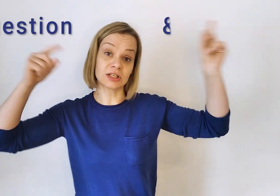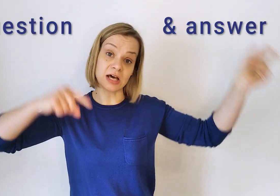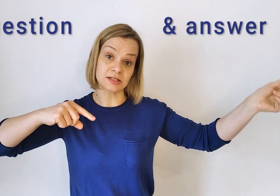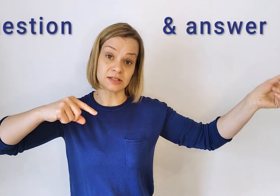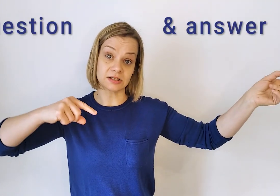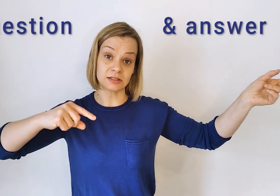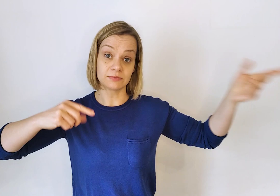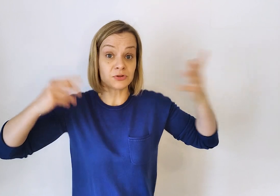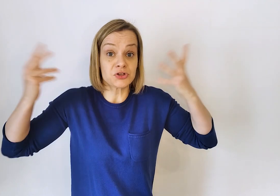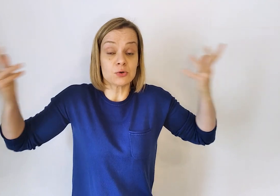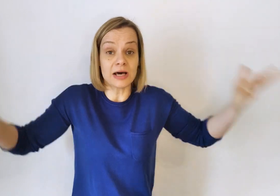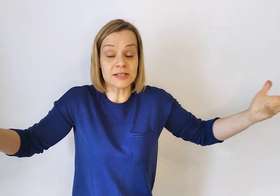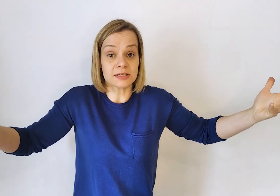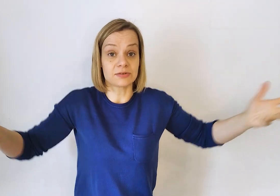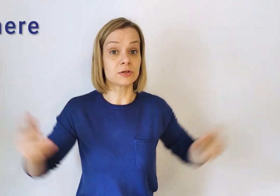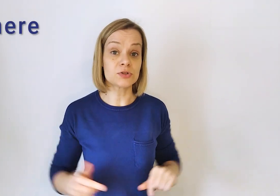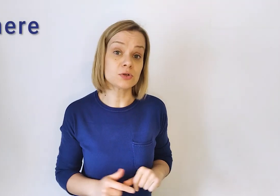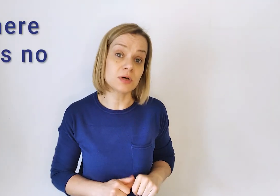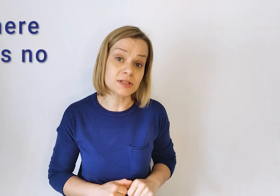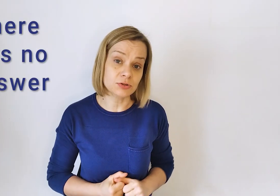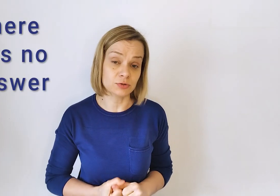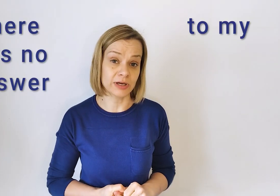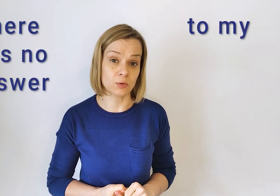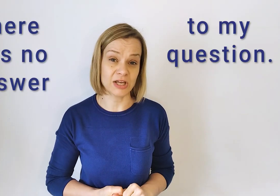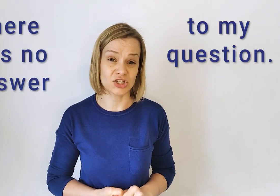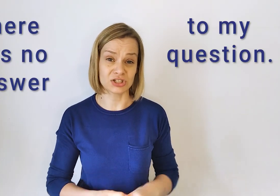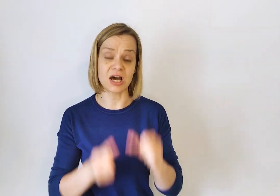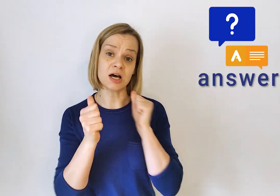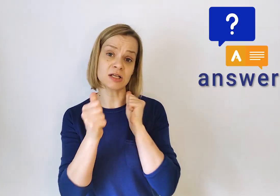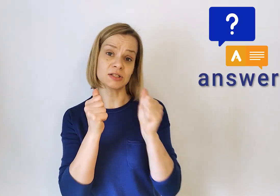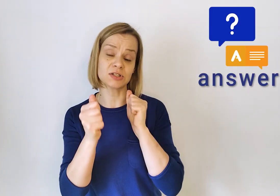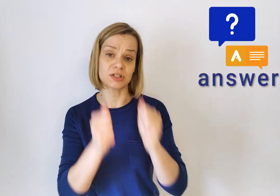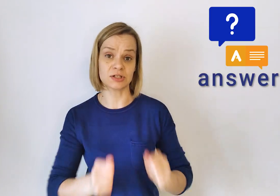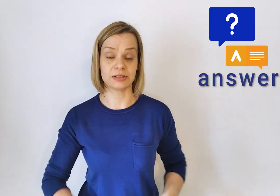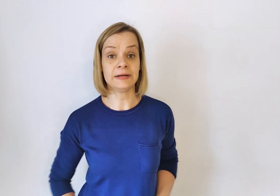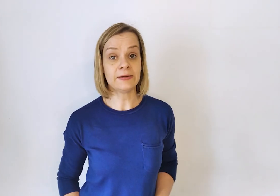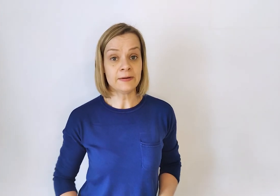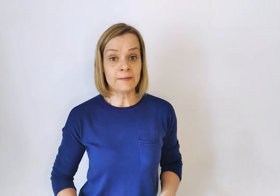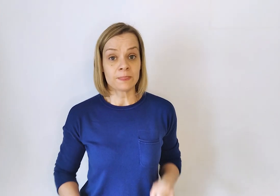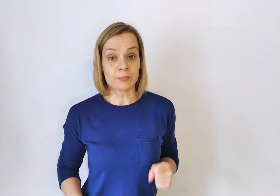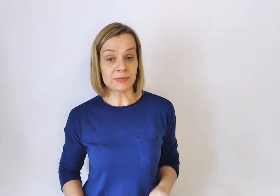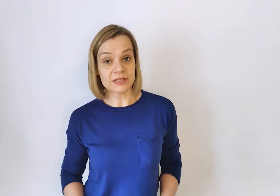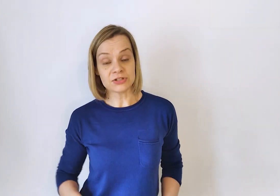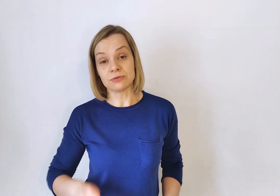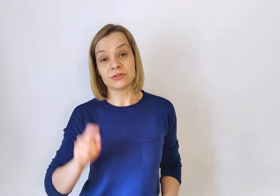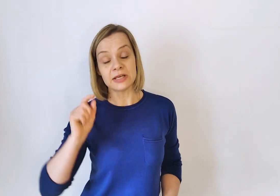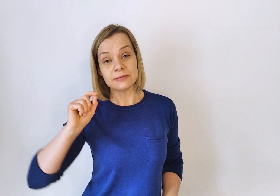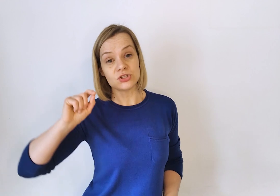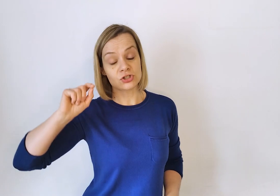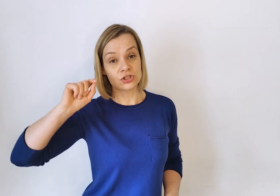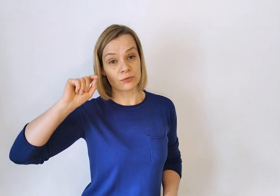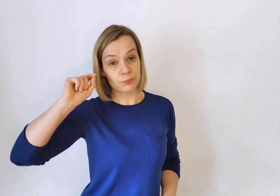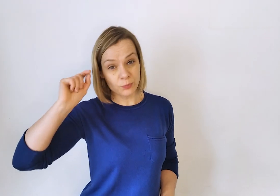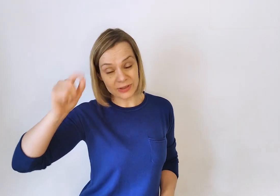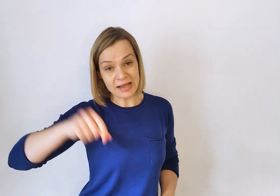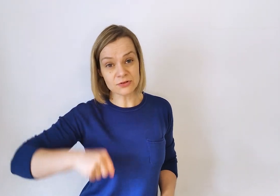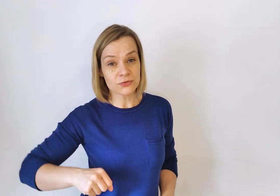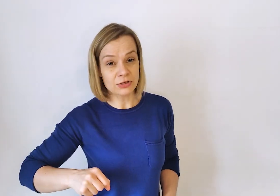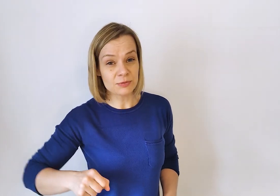and answer. There is no answer. There was no answer to my question. Answer. Pamiętajcie, wydaje mi się, że poprawę swojej